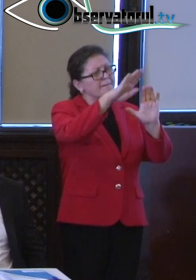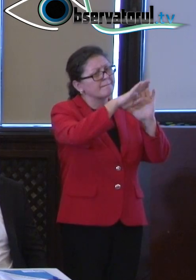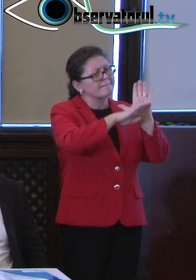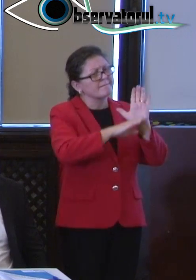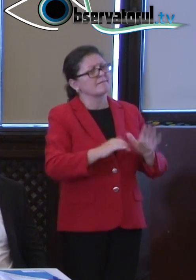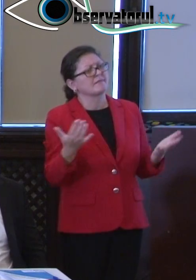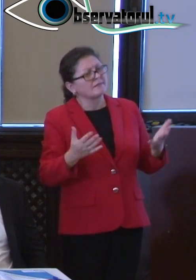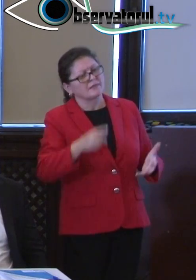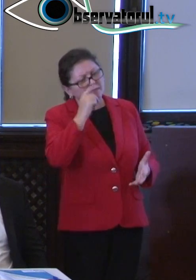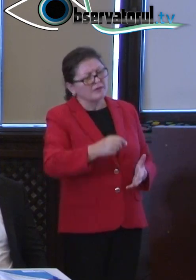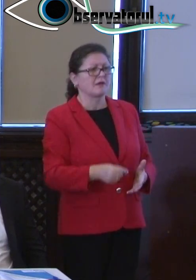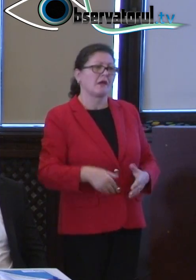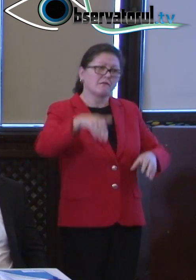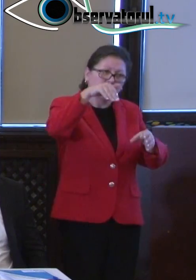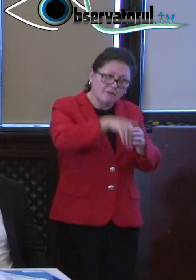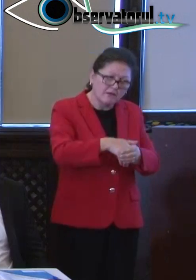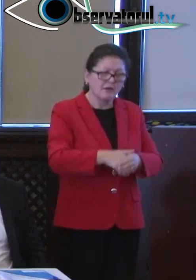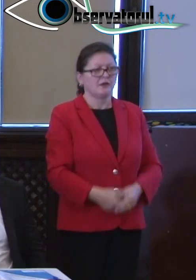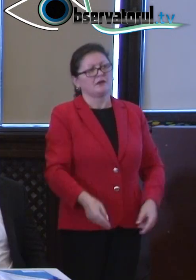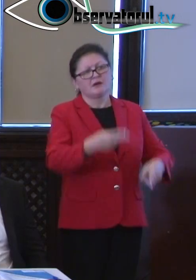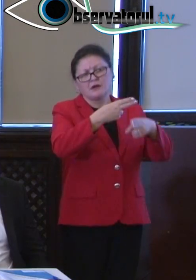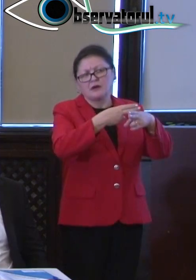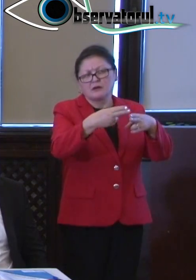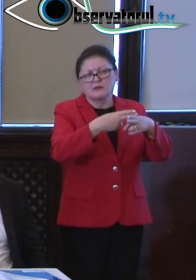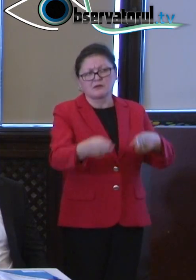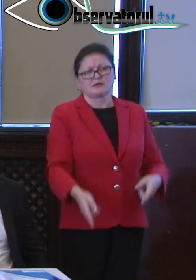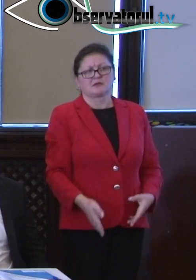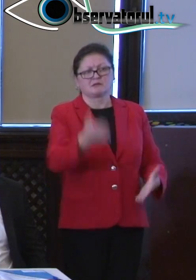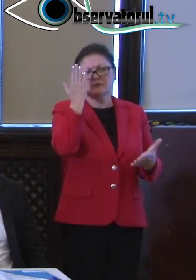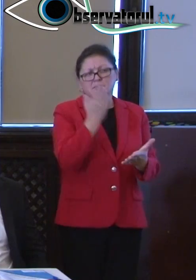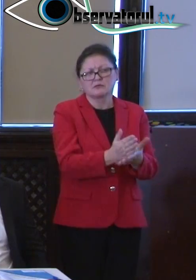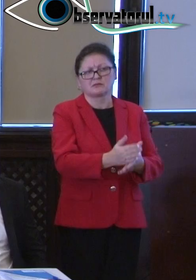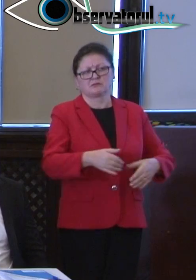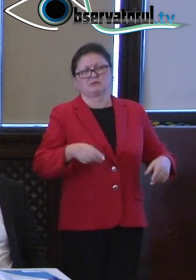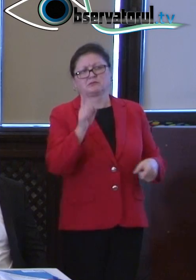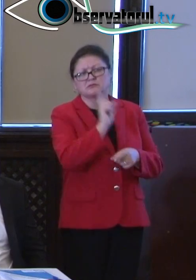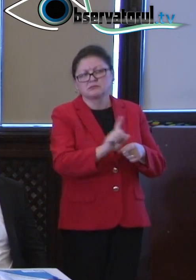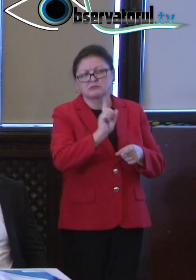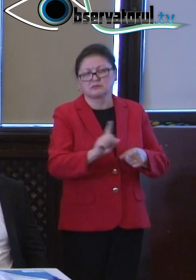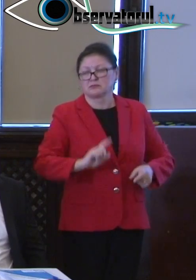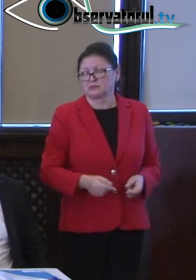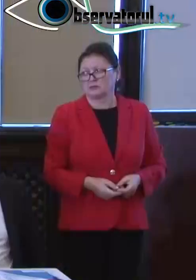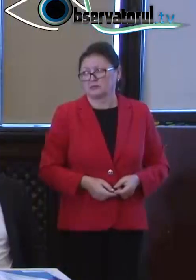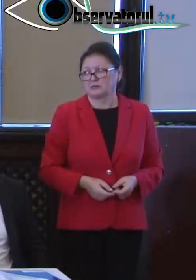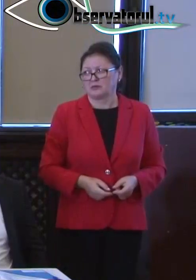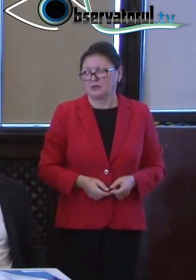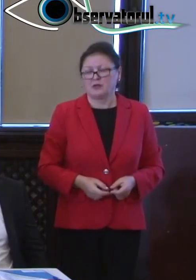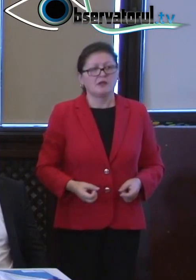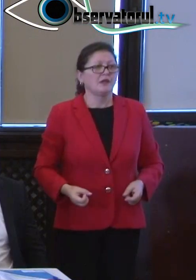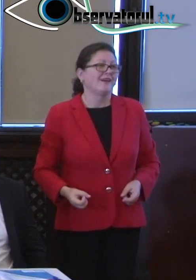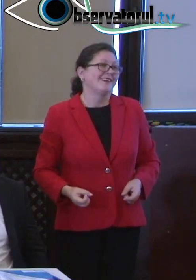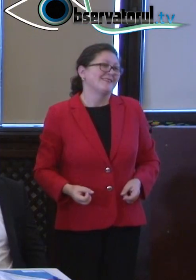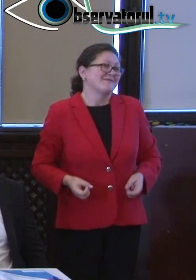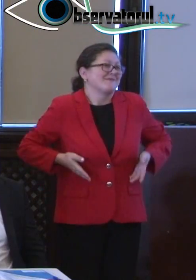tu le propui, le iei, le votezi, să fie cele corecte, cele drepte, cele utile. Așa se face că s-a născut